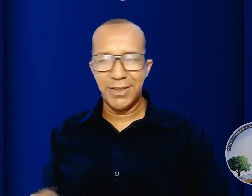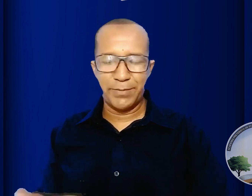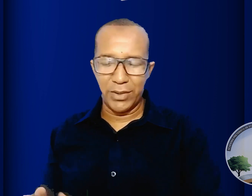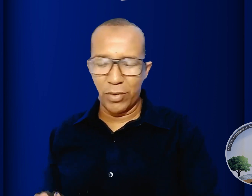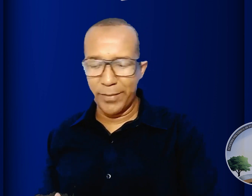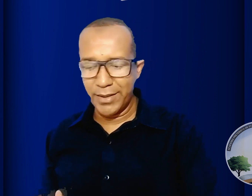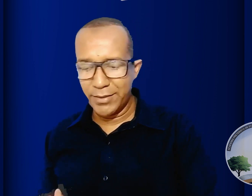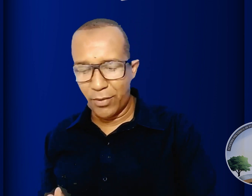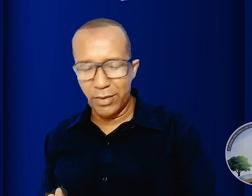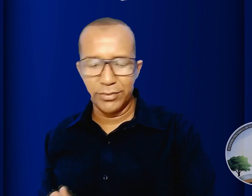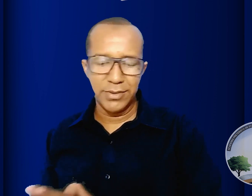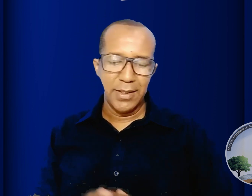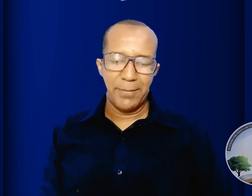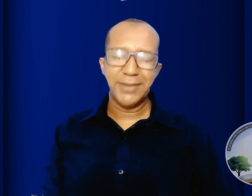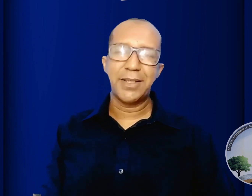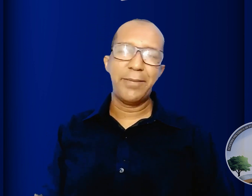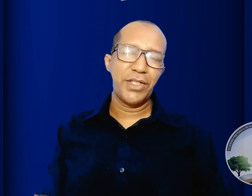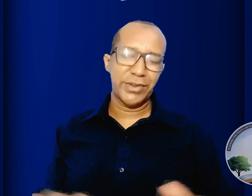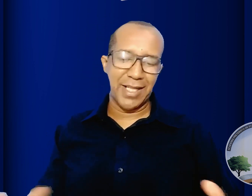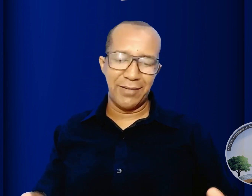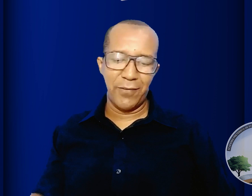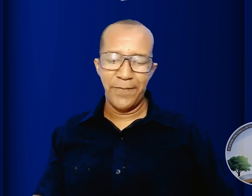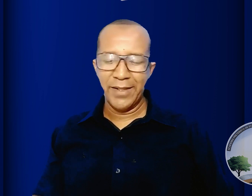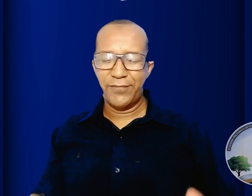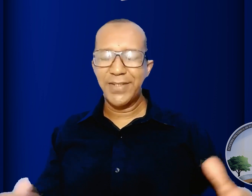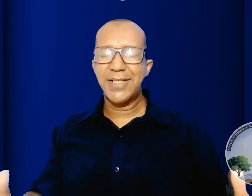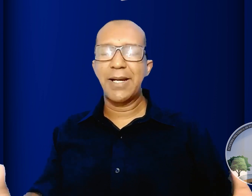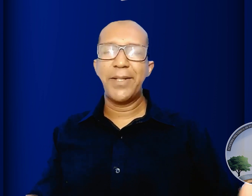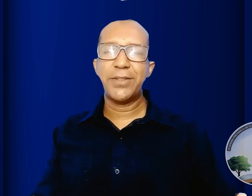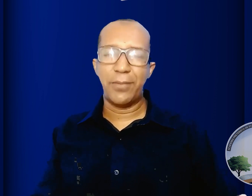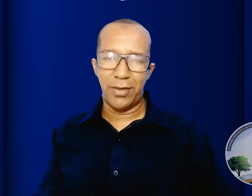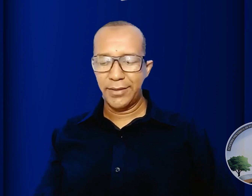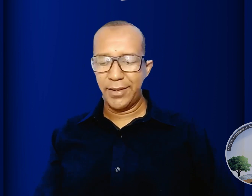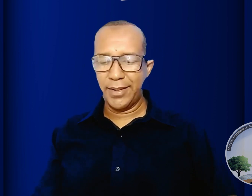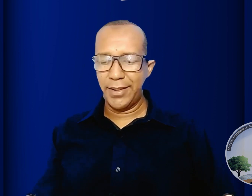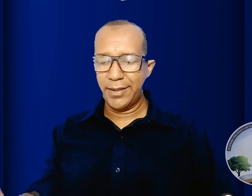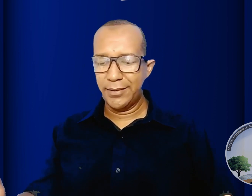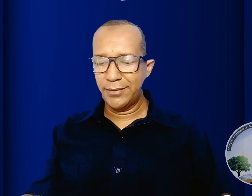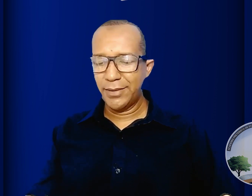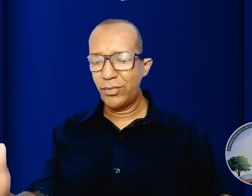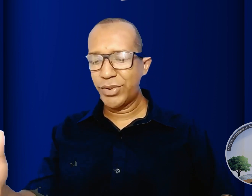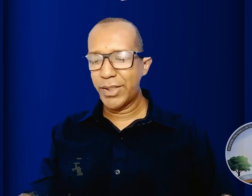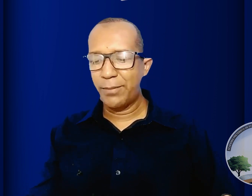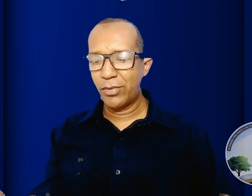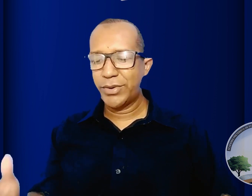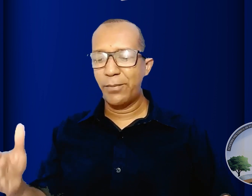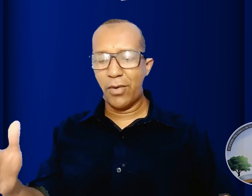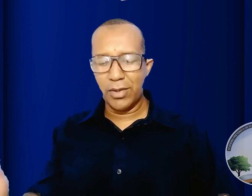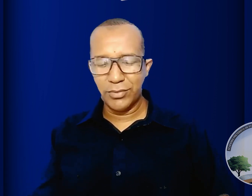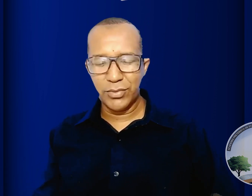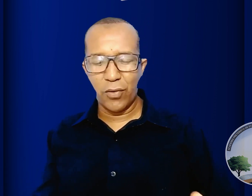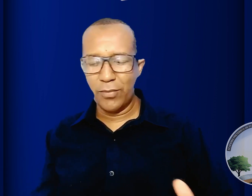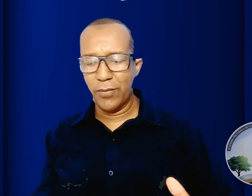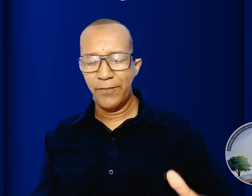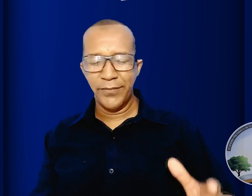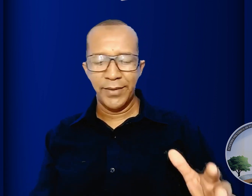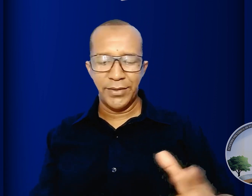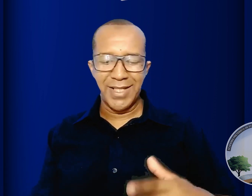espiritualmente mortos mas também estavam fisicamente mortos ele não o chamou de mortos como já